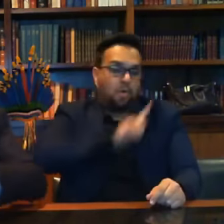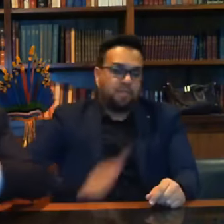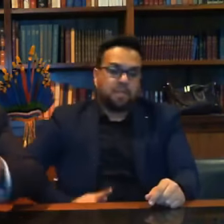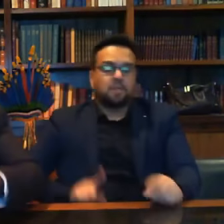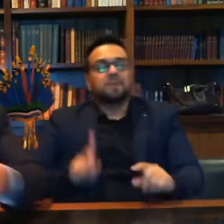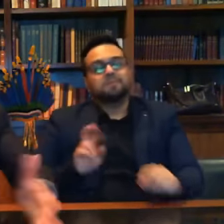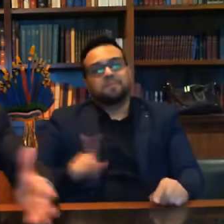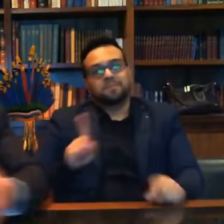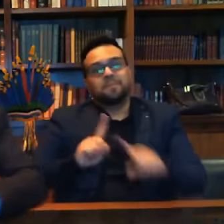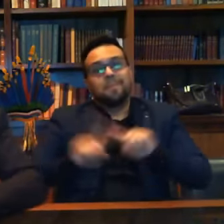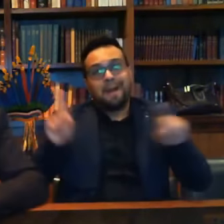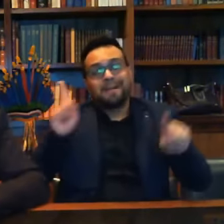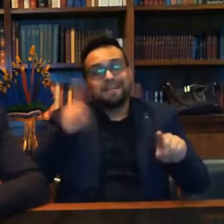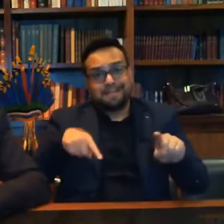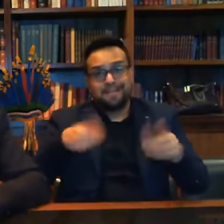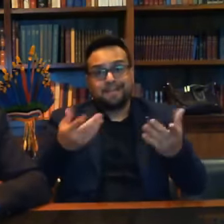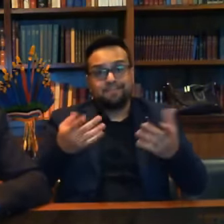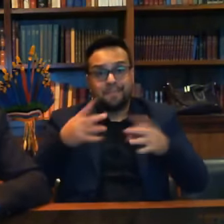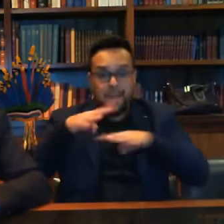para o preço da gasolina